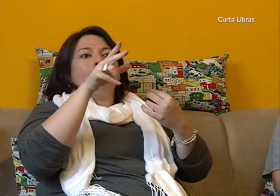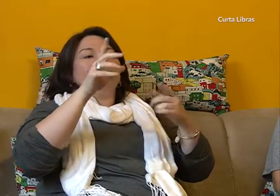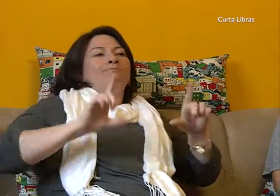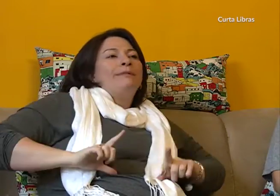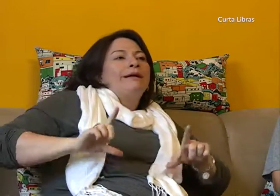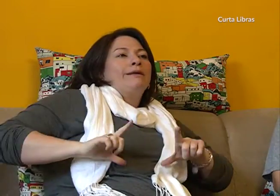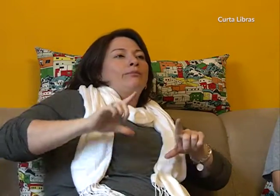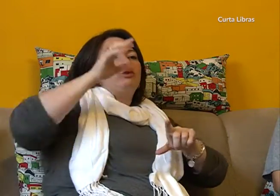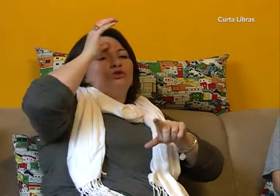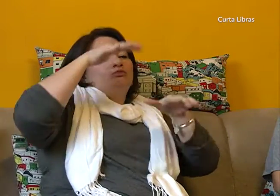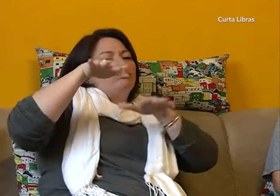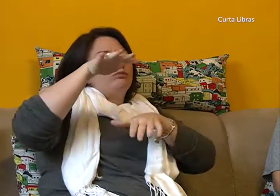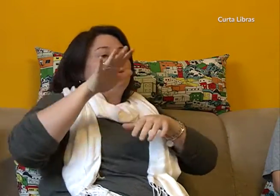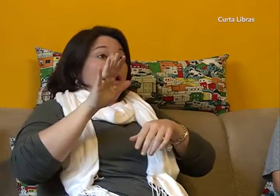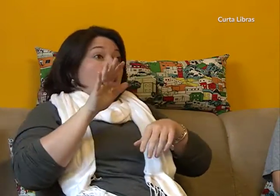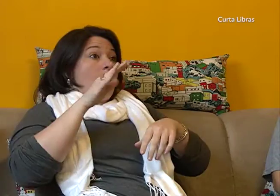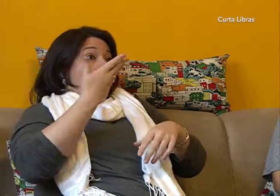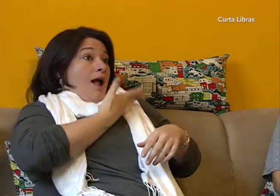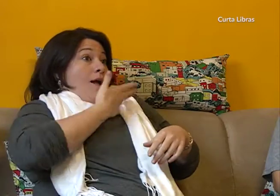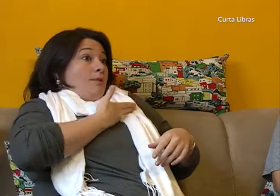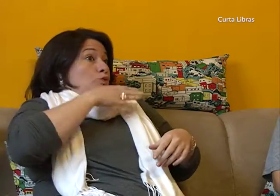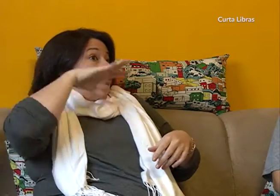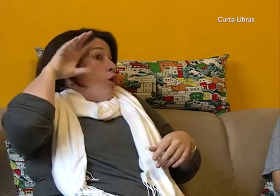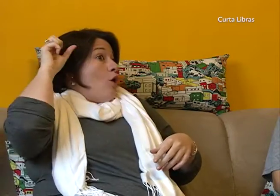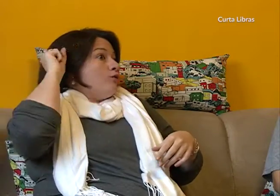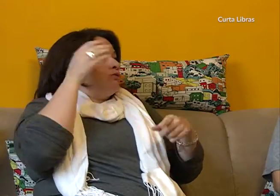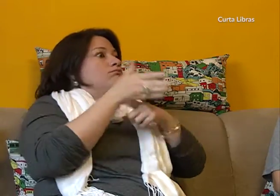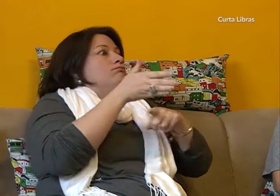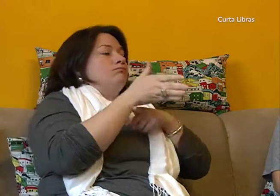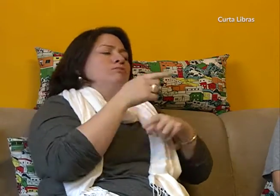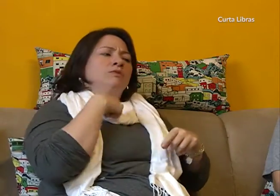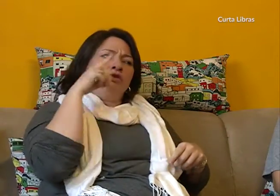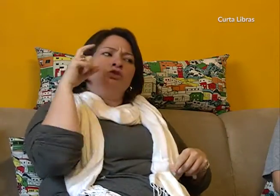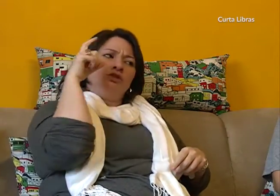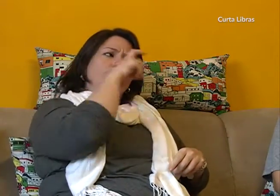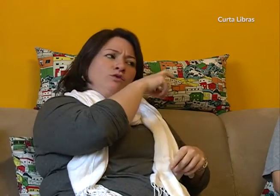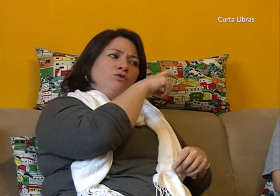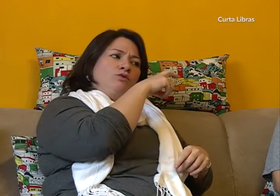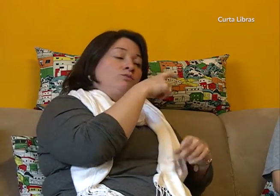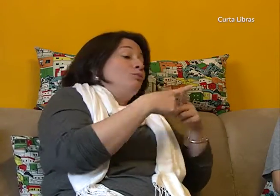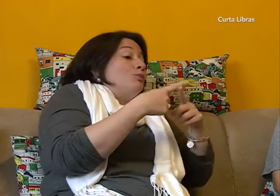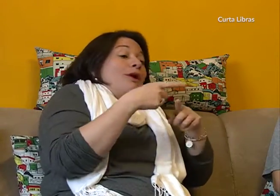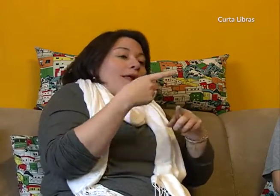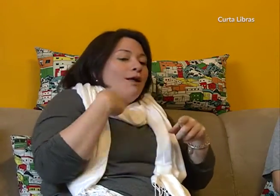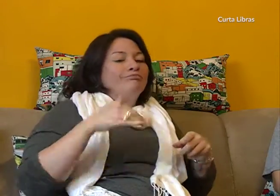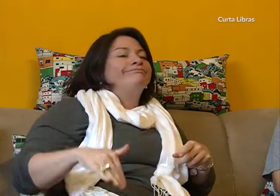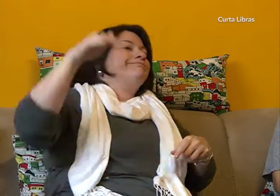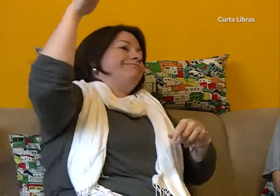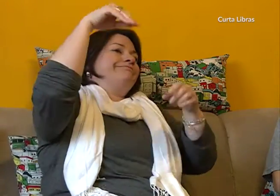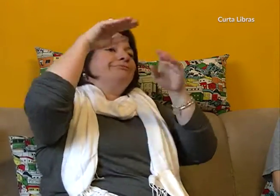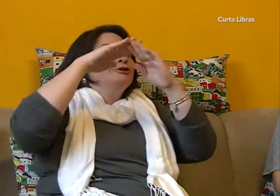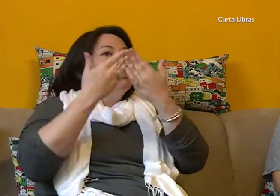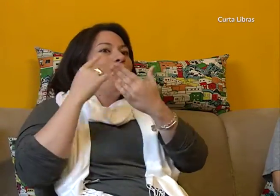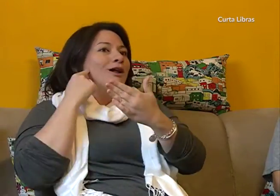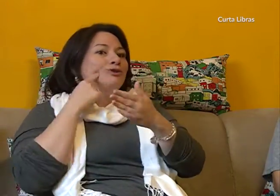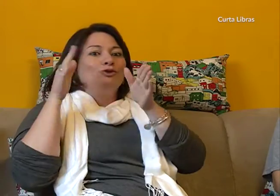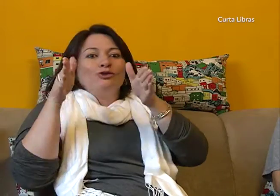os pais, os irmãos, os primos, os tios, enfim. Ter amigos ouvintes era mais